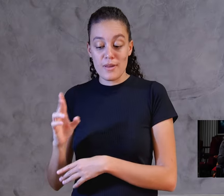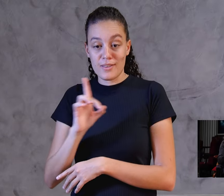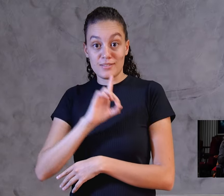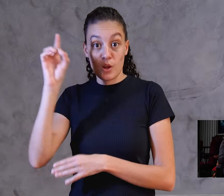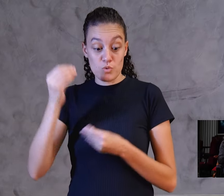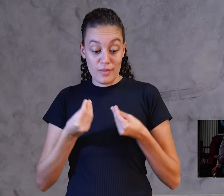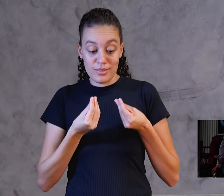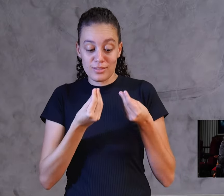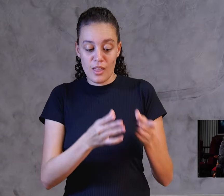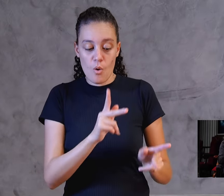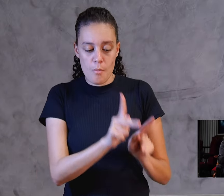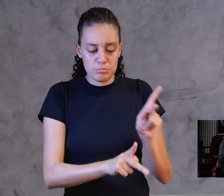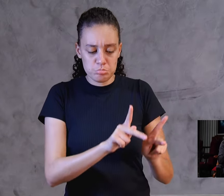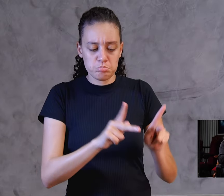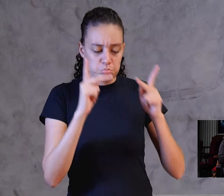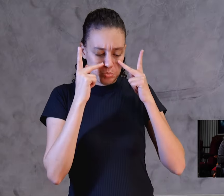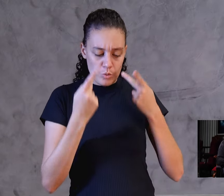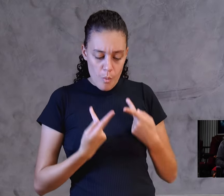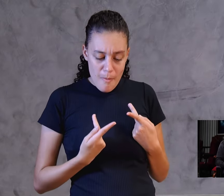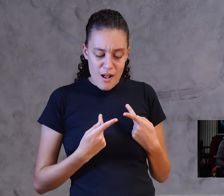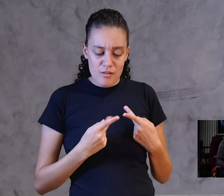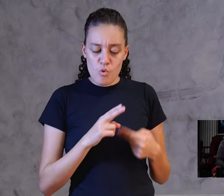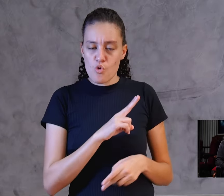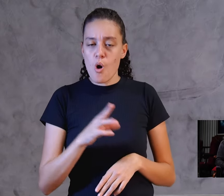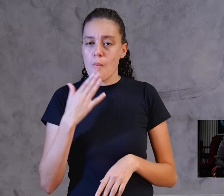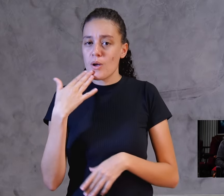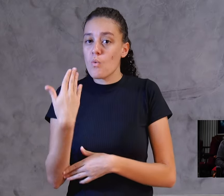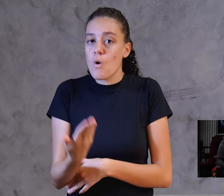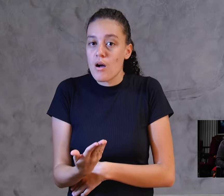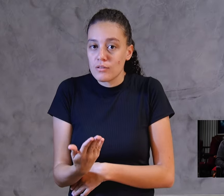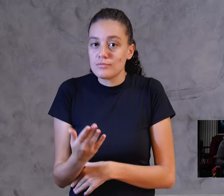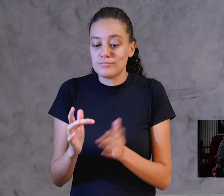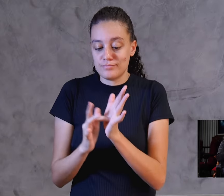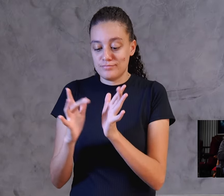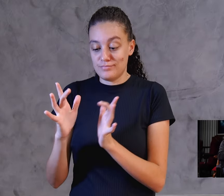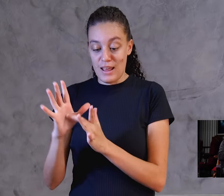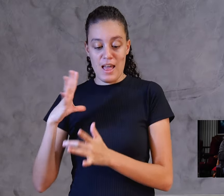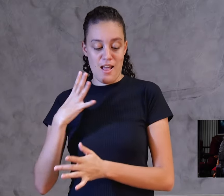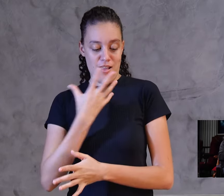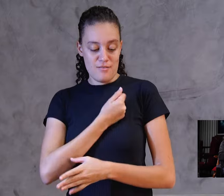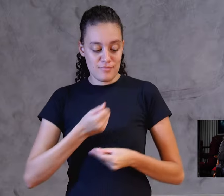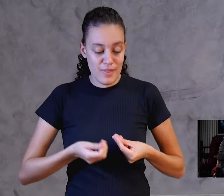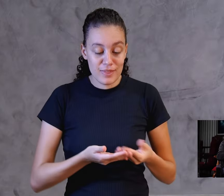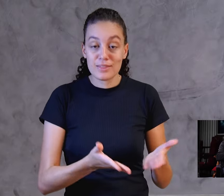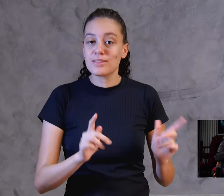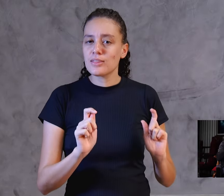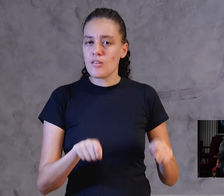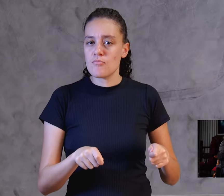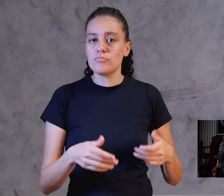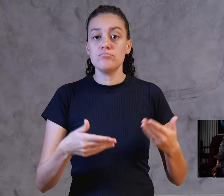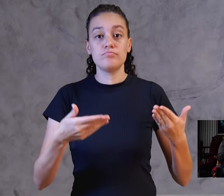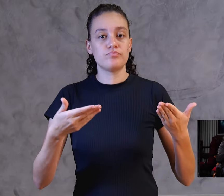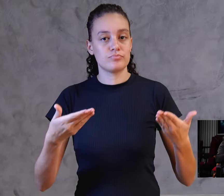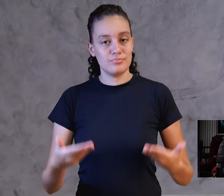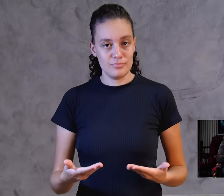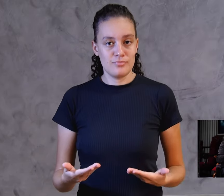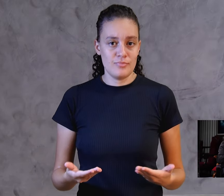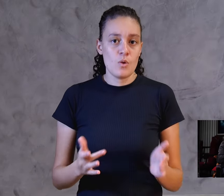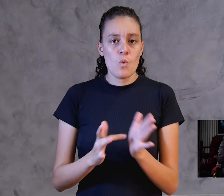salvação foi o nome do Senhor Jesus Cristo. E quando Jesus requer para o batismo